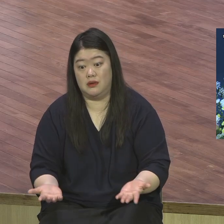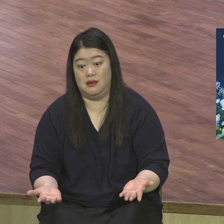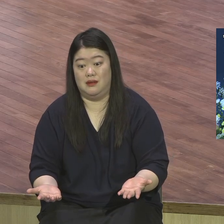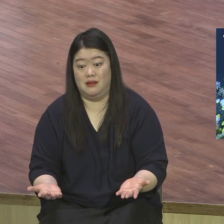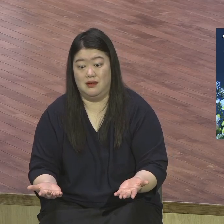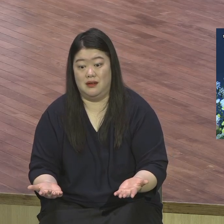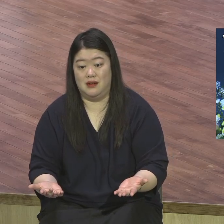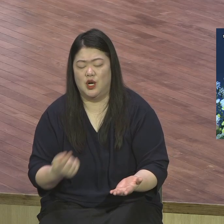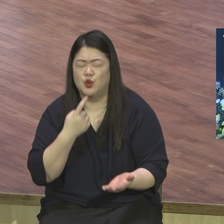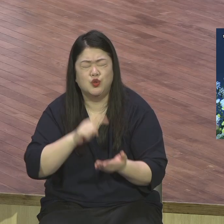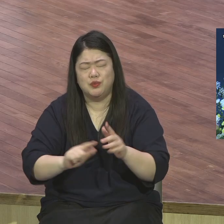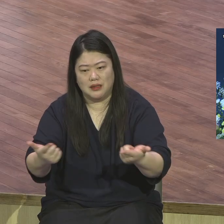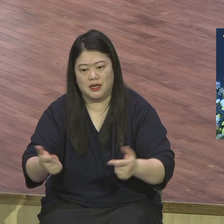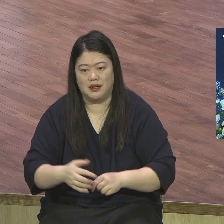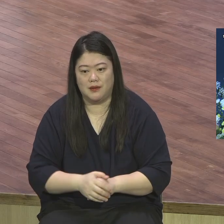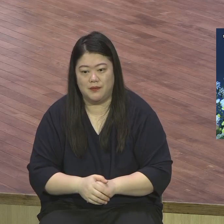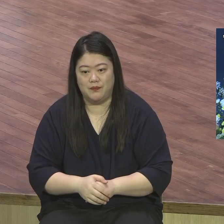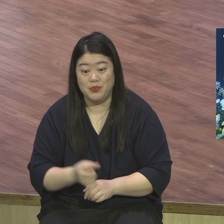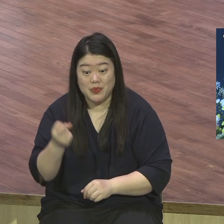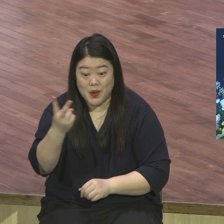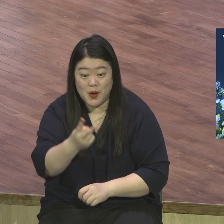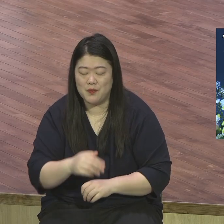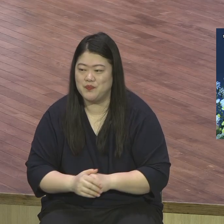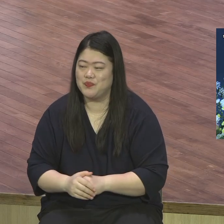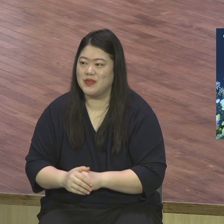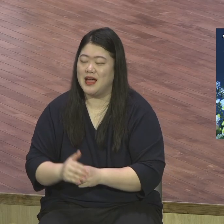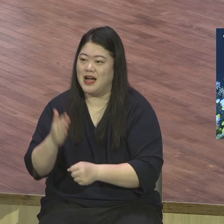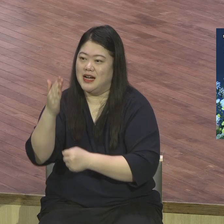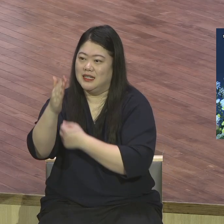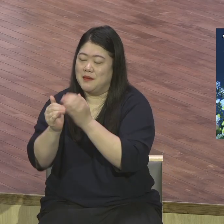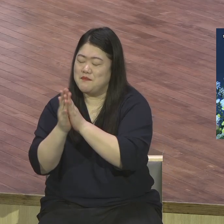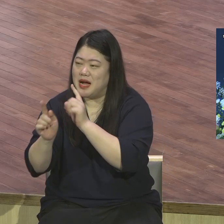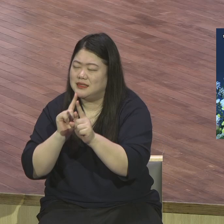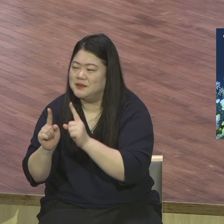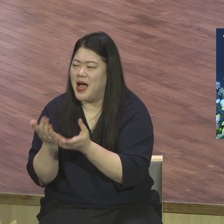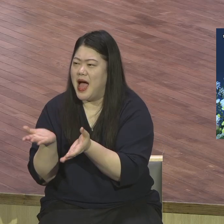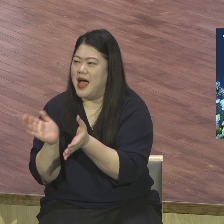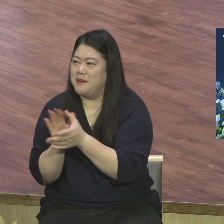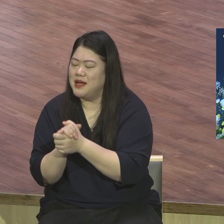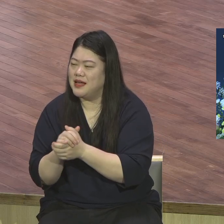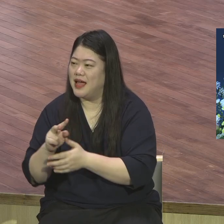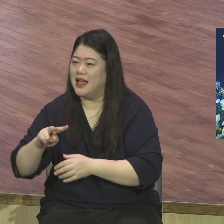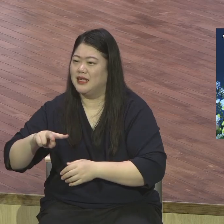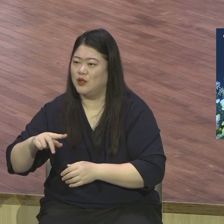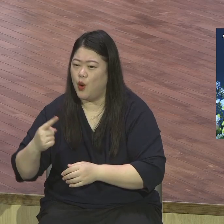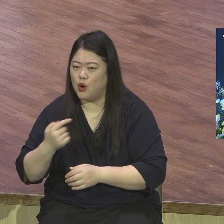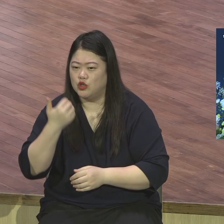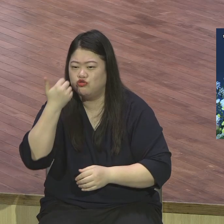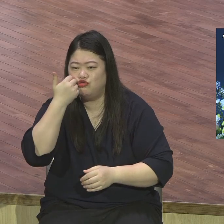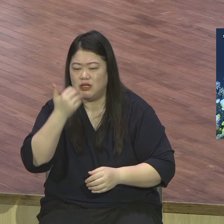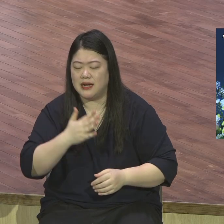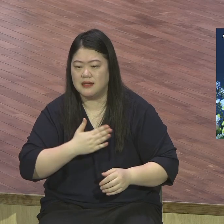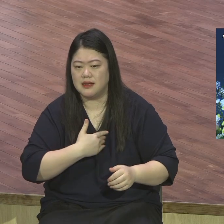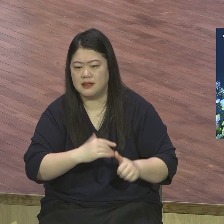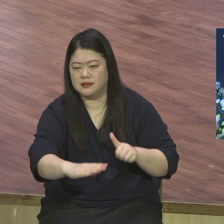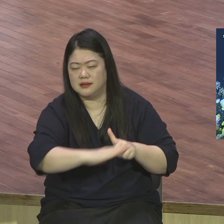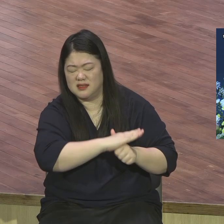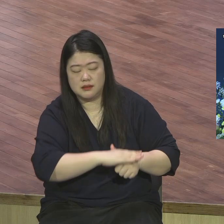며칠 동안 잠 안 자고 몸부림을 칩니다 억울해가지고 존심 상해가지고 그때 어떻게 해야 돼요 아